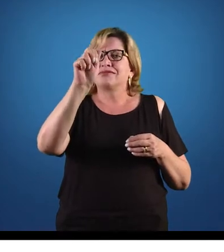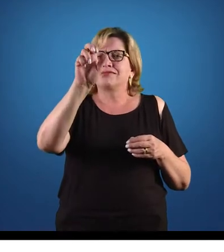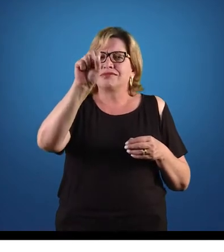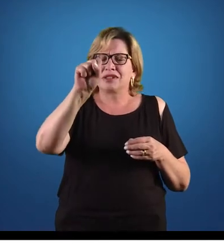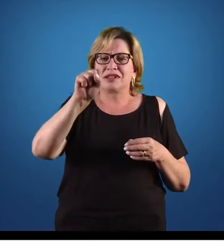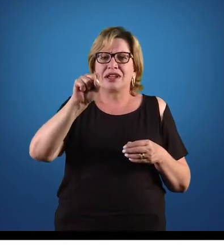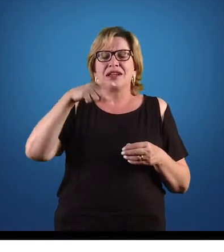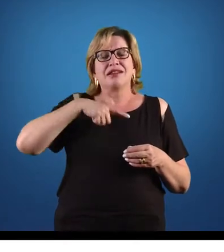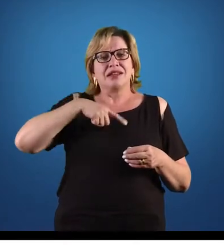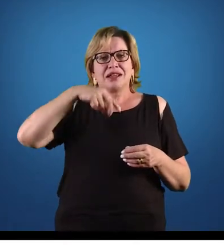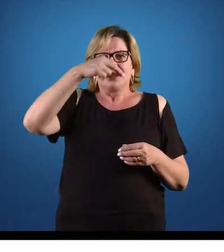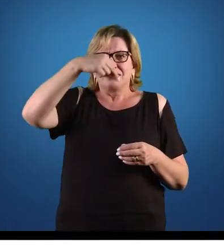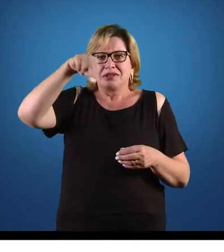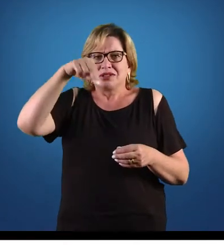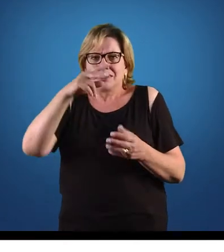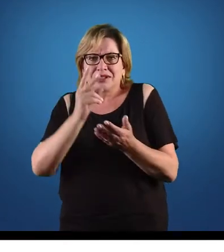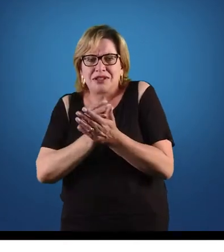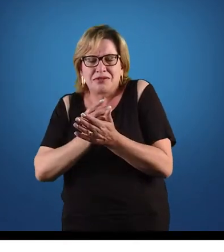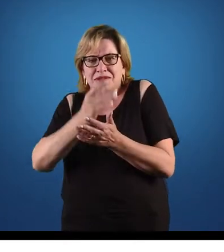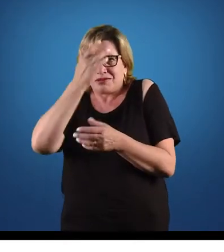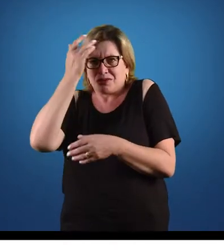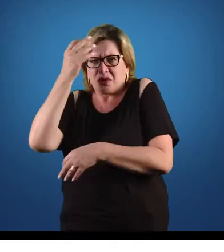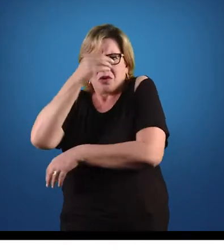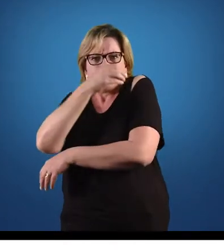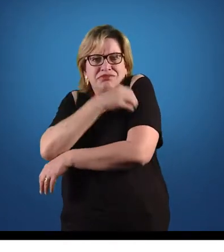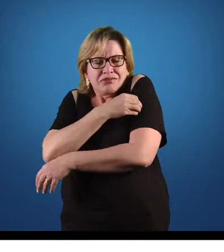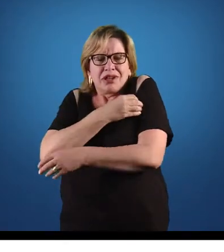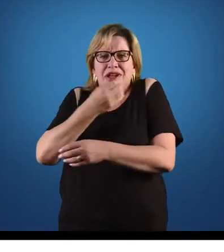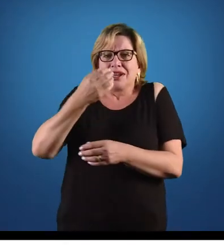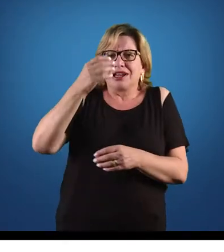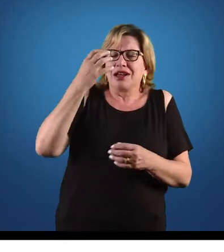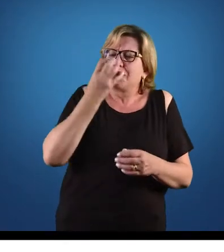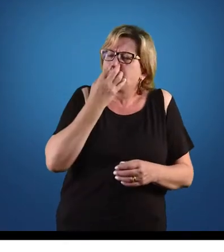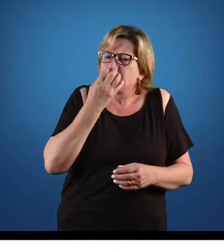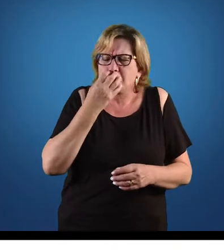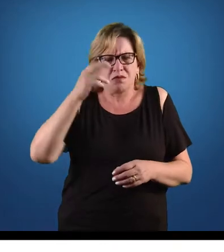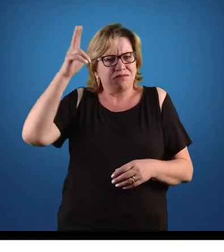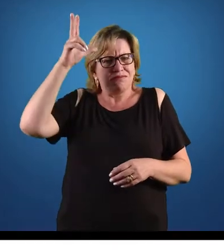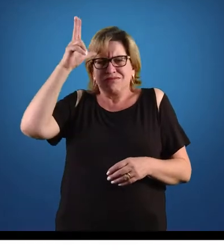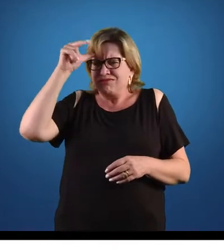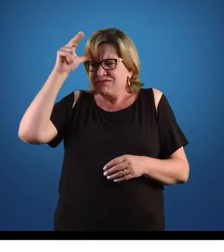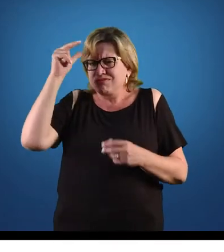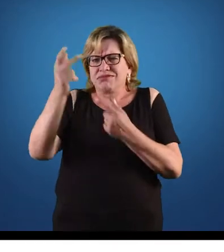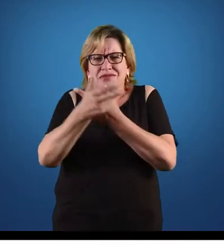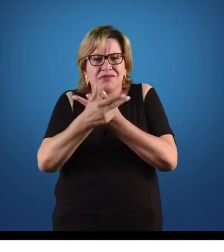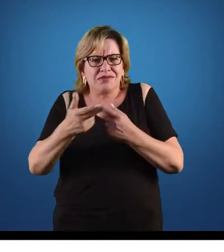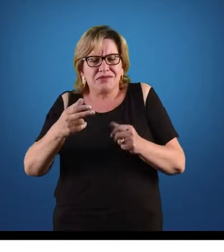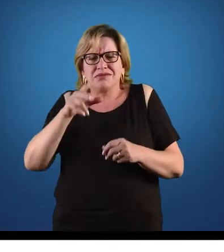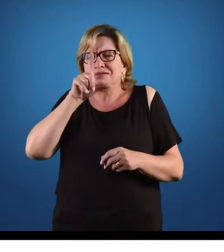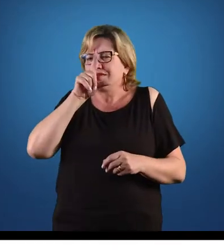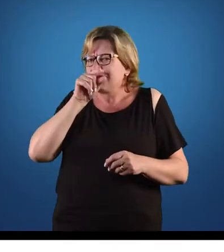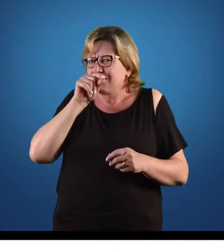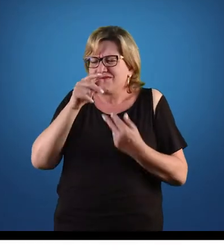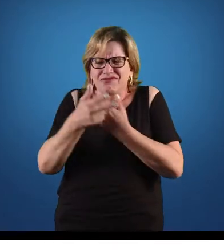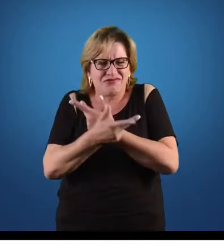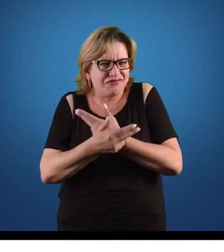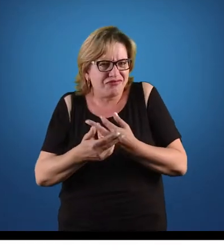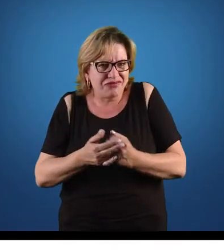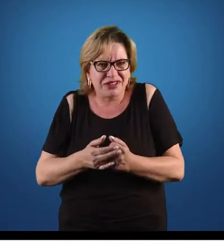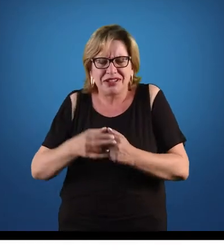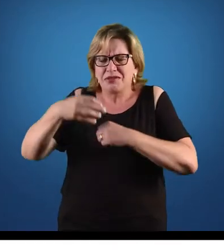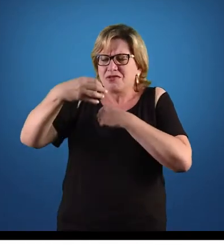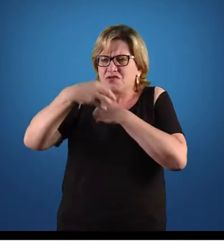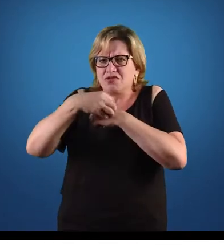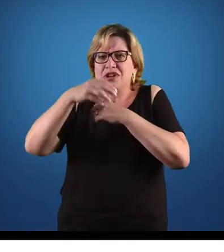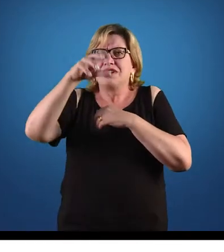que parasitam gente, parasita cachorro, parasita cavalo, parasita mamíferos em geral, parasitam aves, parasitam anfíbios, parasitam